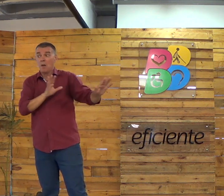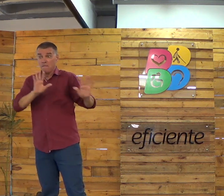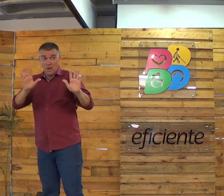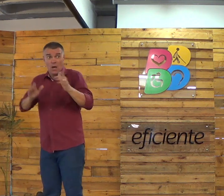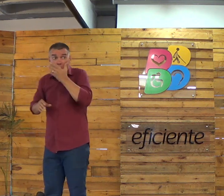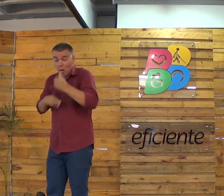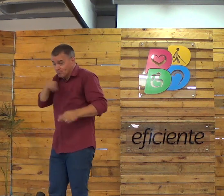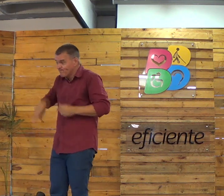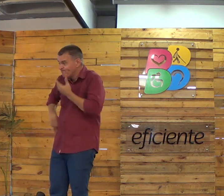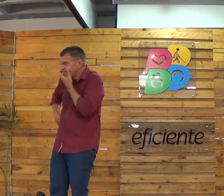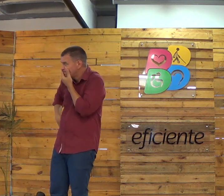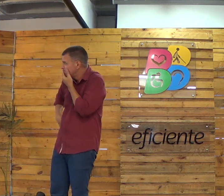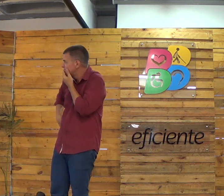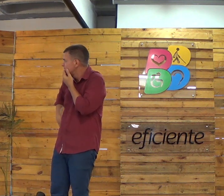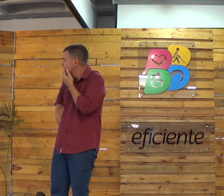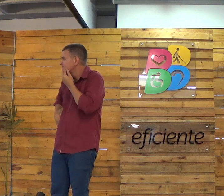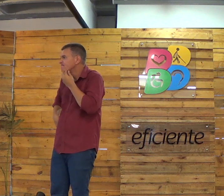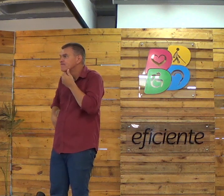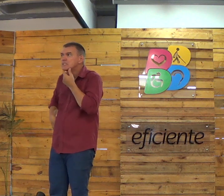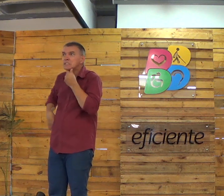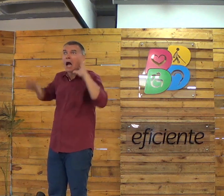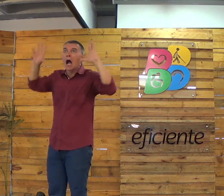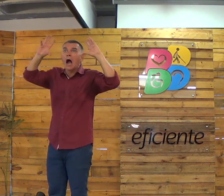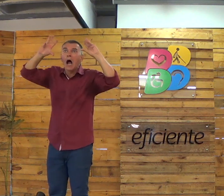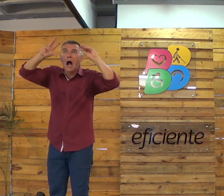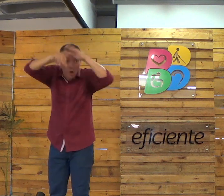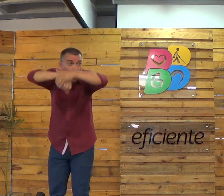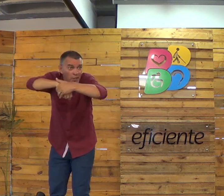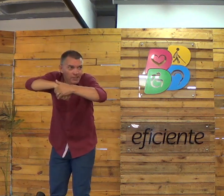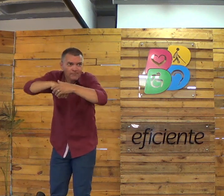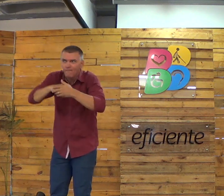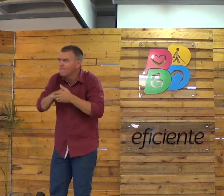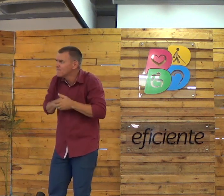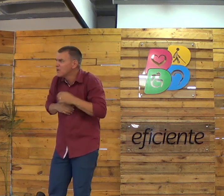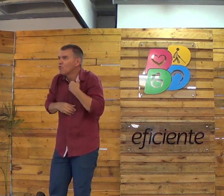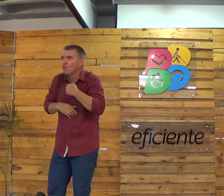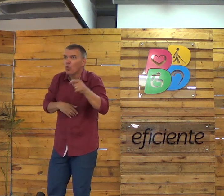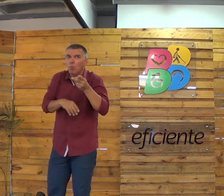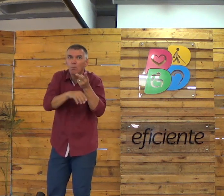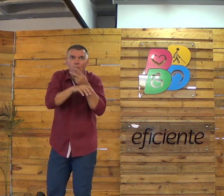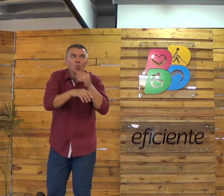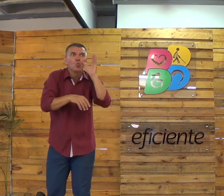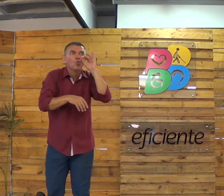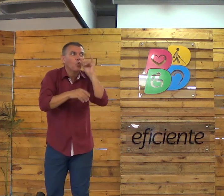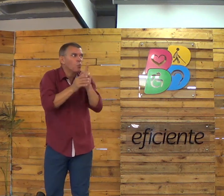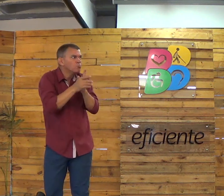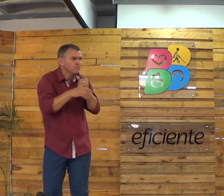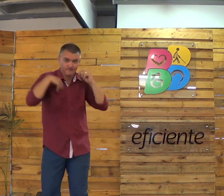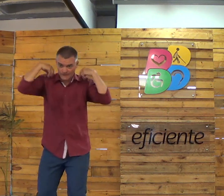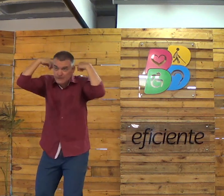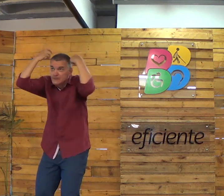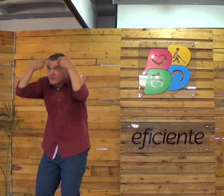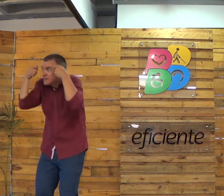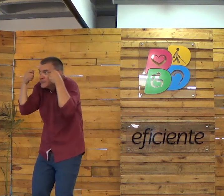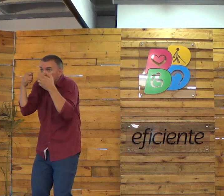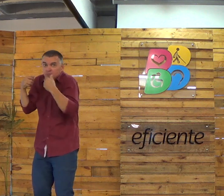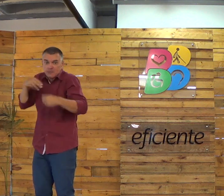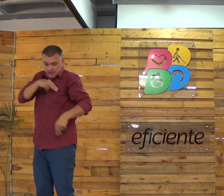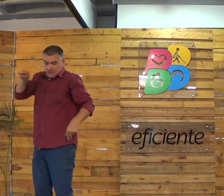Não gostavam. Os homens ficavam ali pensando, né? E Miconemos ficou curioso, ele queria conhecer Jesus.